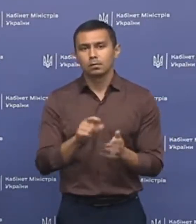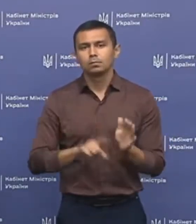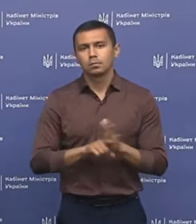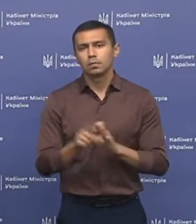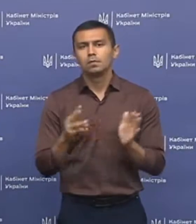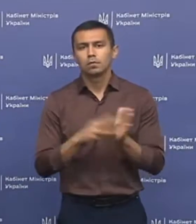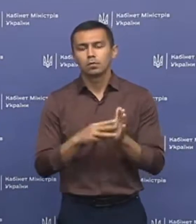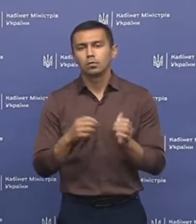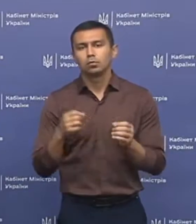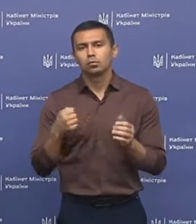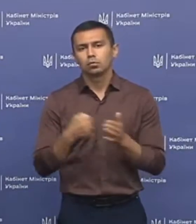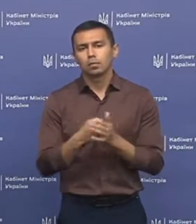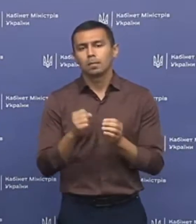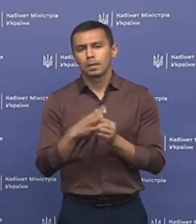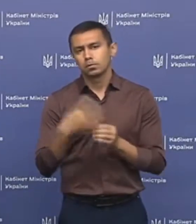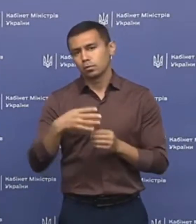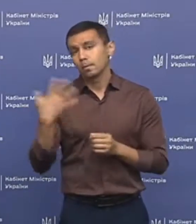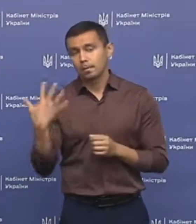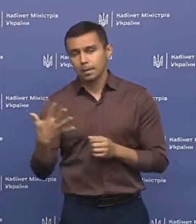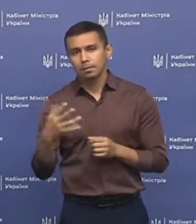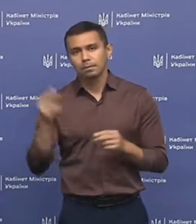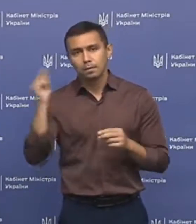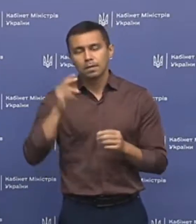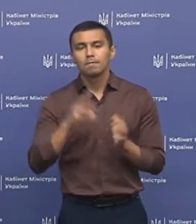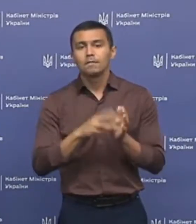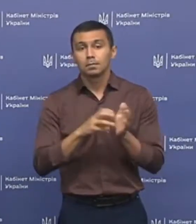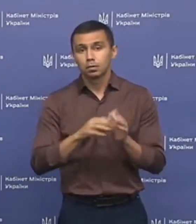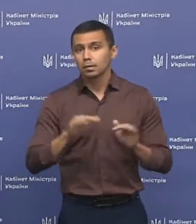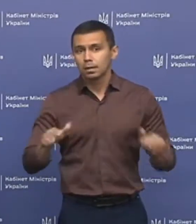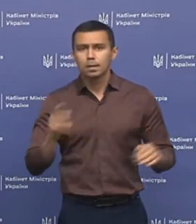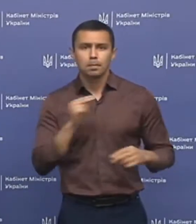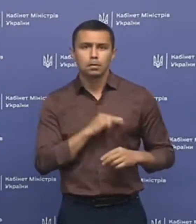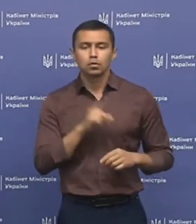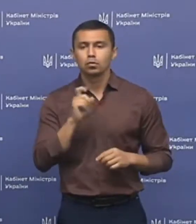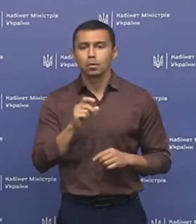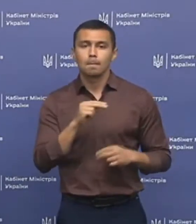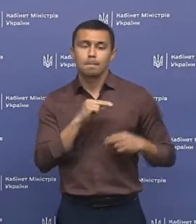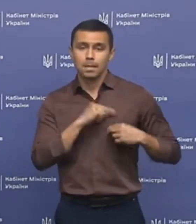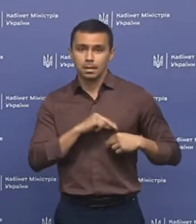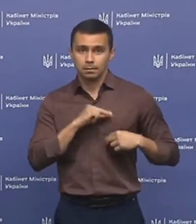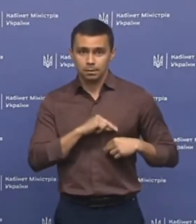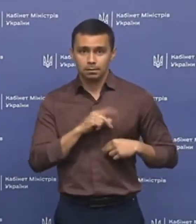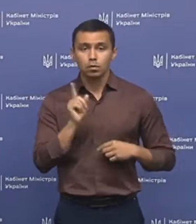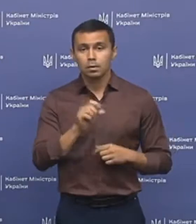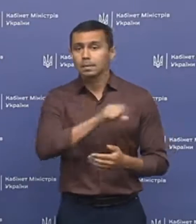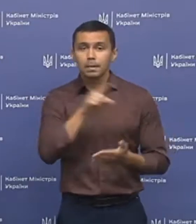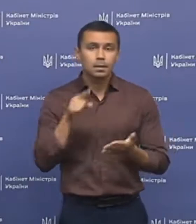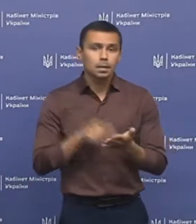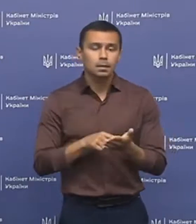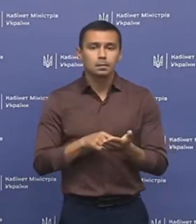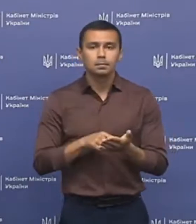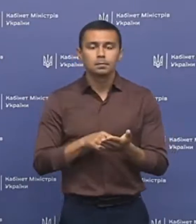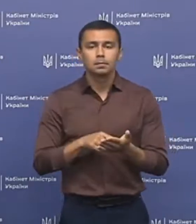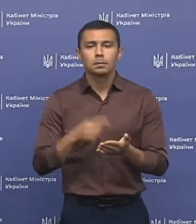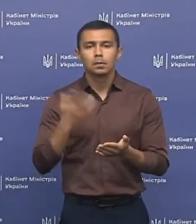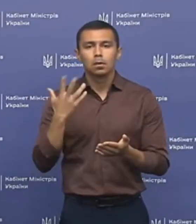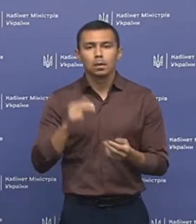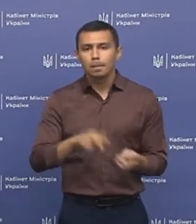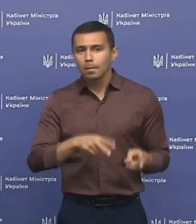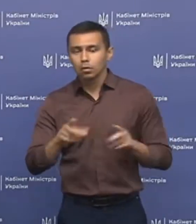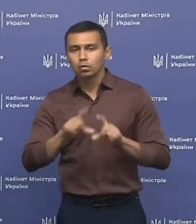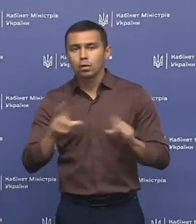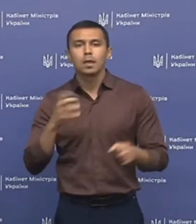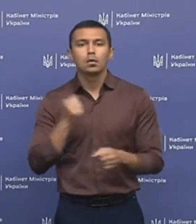8 по 15.45. Вчиться 800 дітей і працює 100 працівників. Отже, запитання. При переході